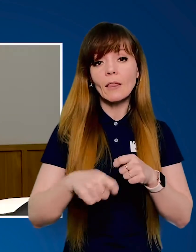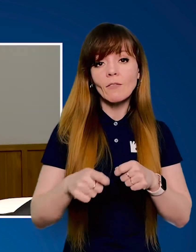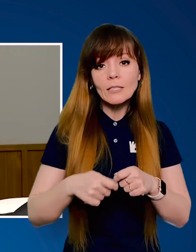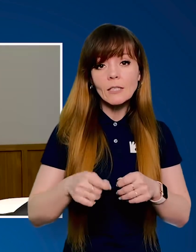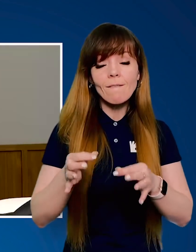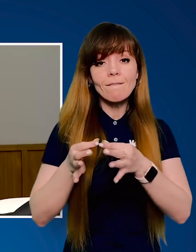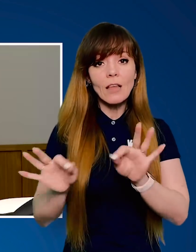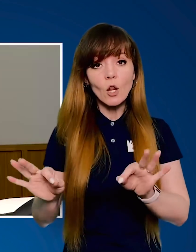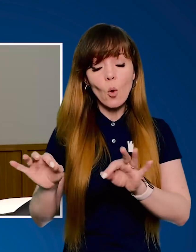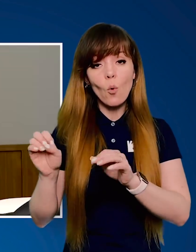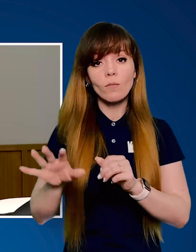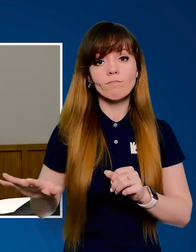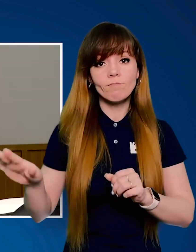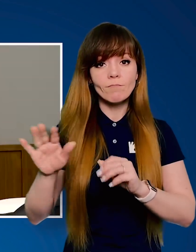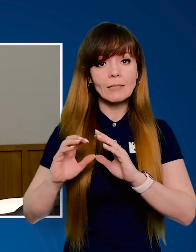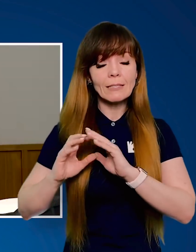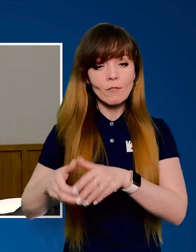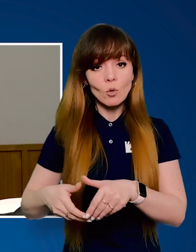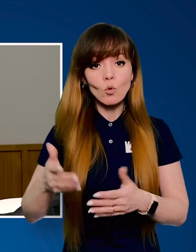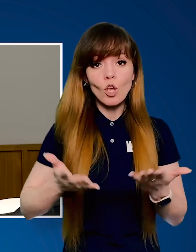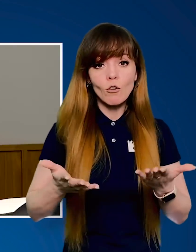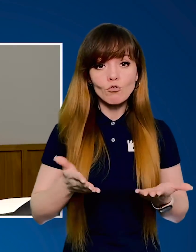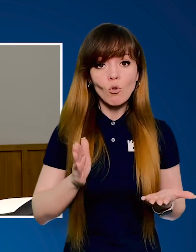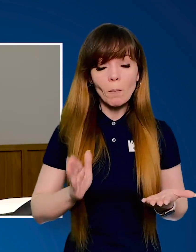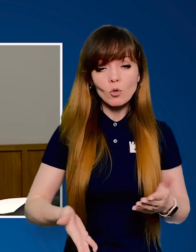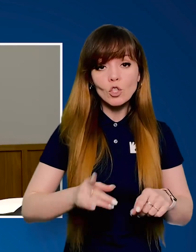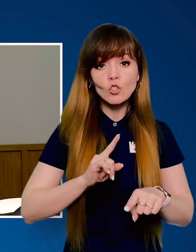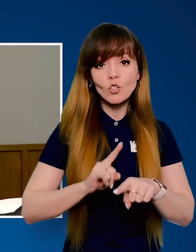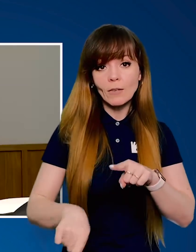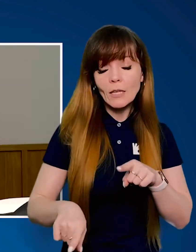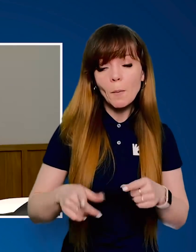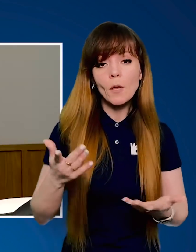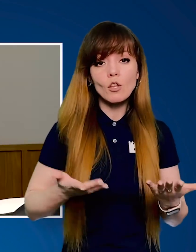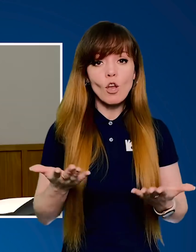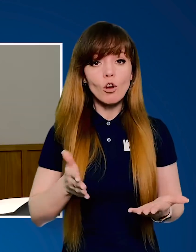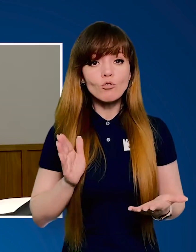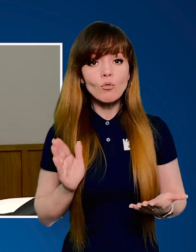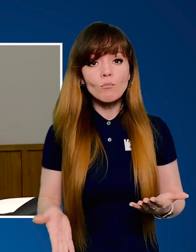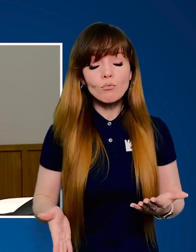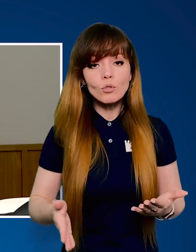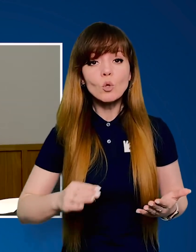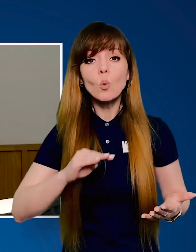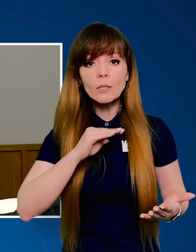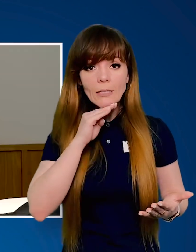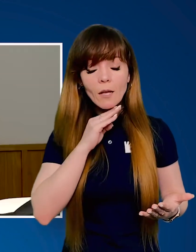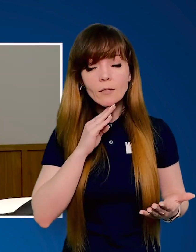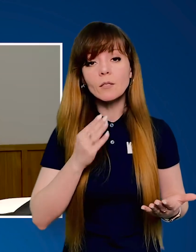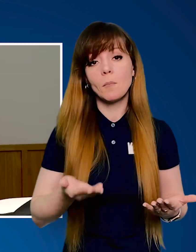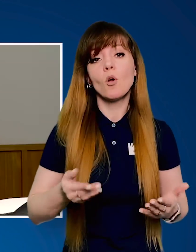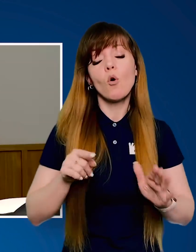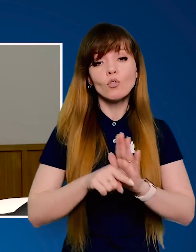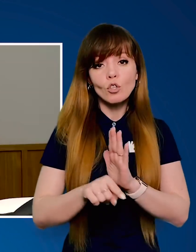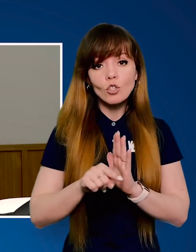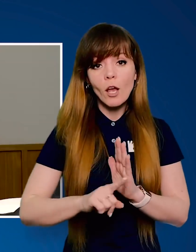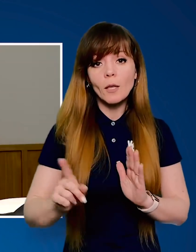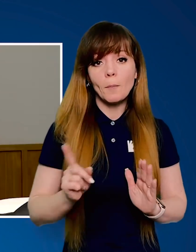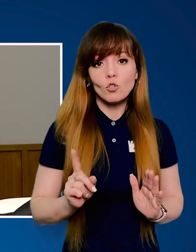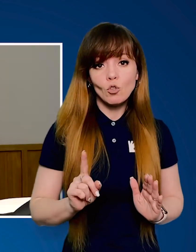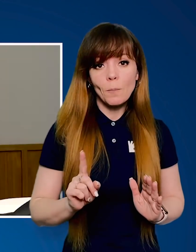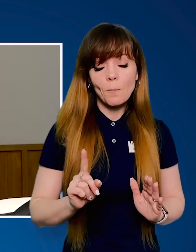інвестиції вільного світу, якщо вони будуть швидкими, якщо вони будуть достатніми,